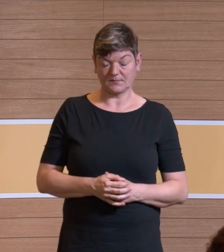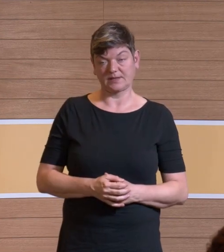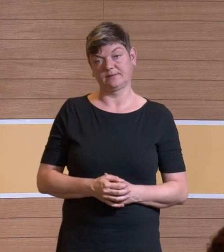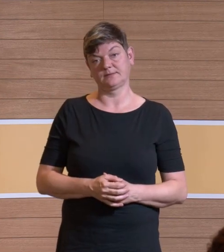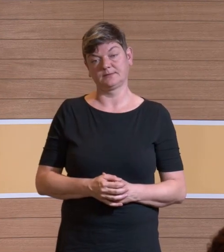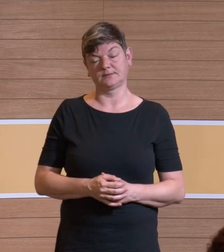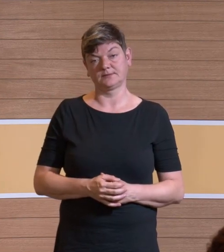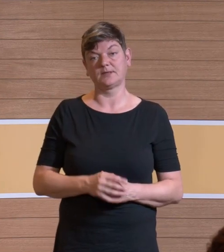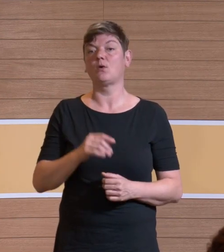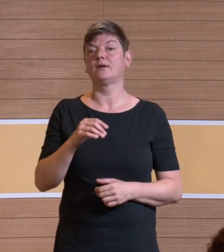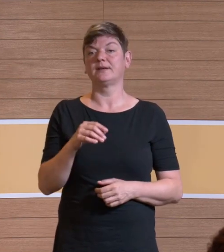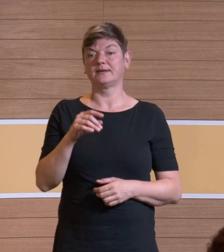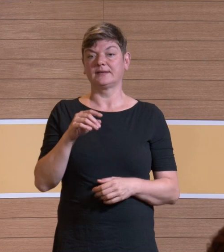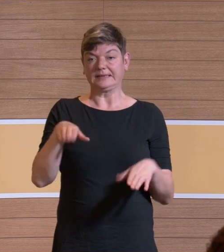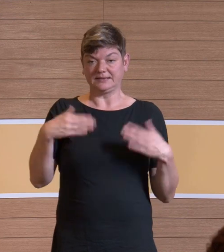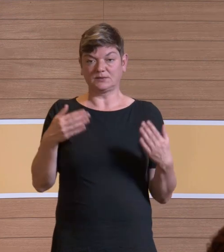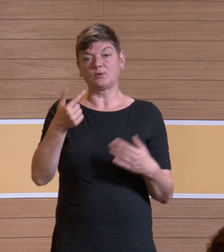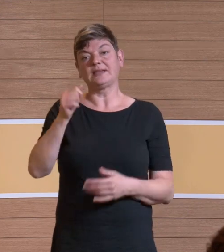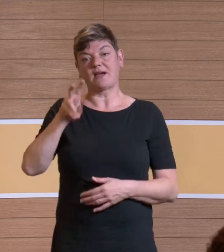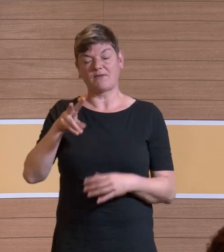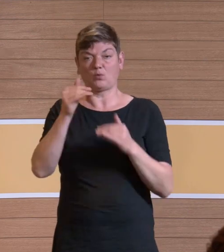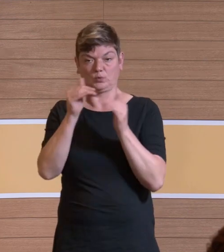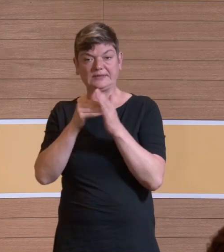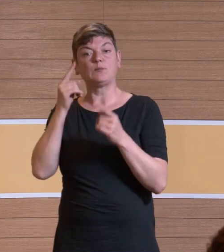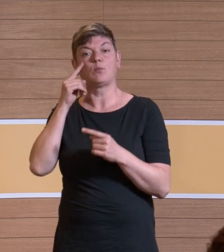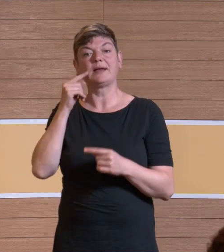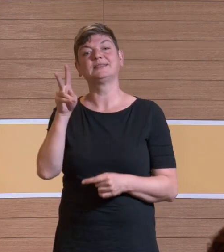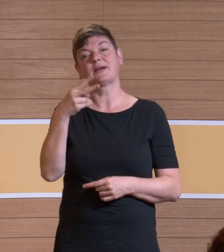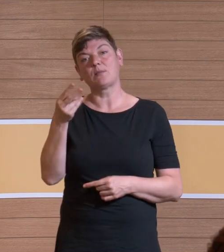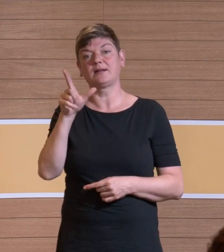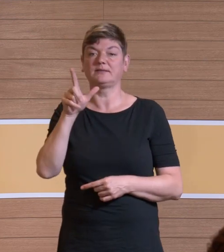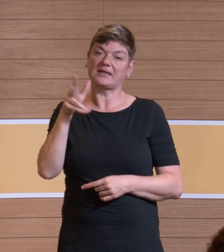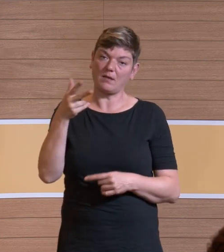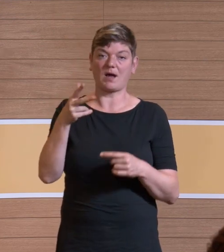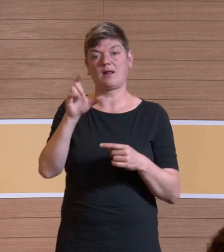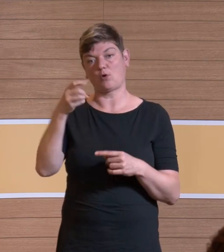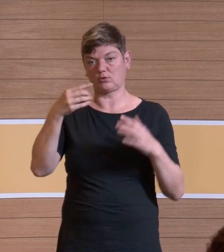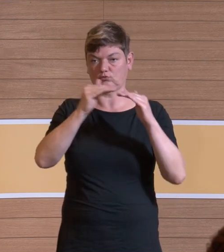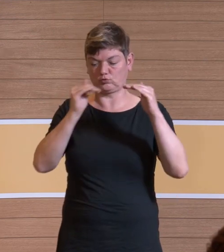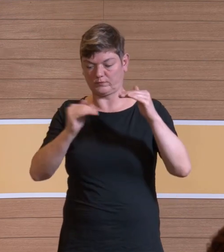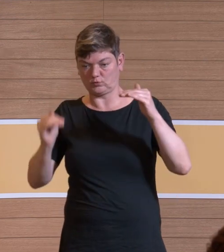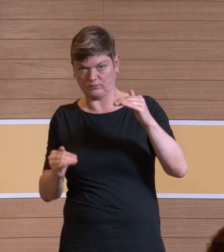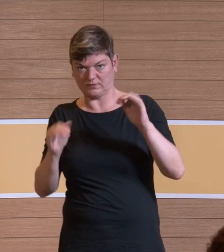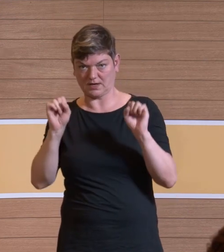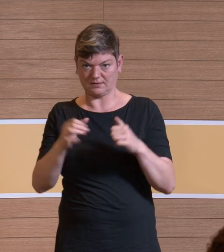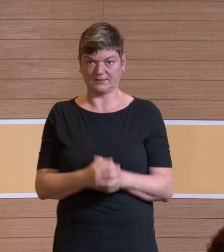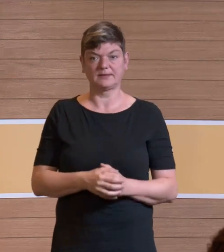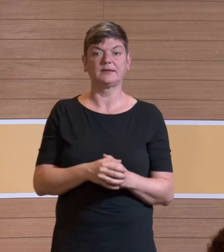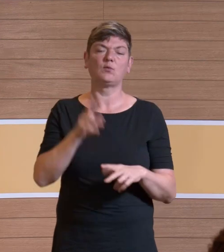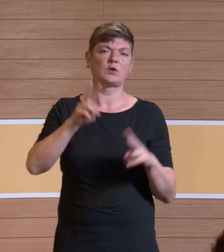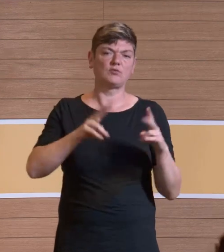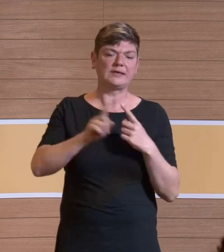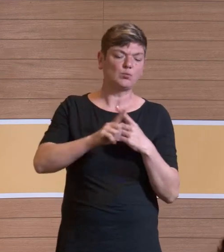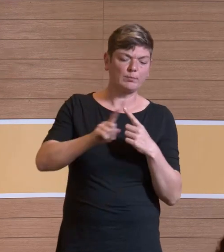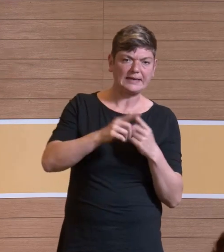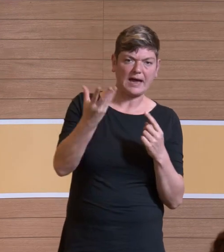Und die THV-Systeme tragen da zwei bis drei Logstufen zu bei. Haben wir gesehen, da gibt es Unterschiede. Mobile Absaugung